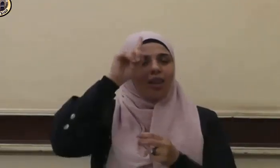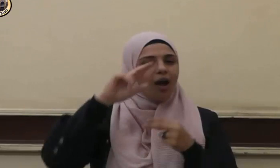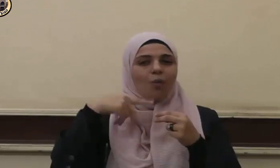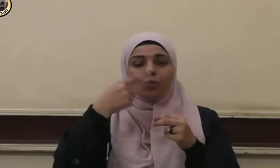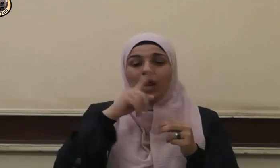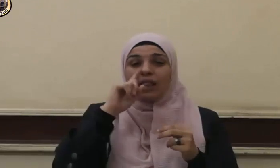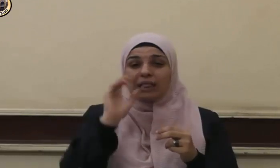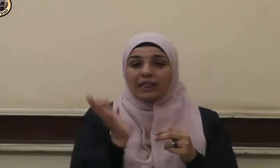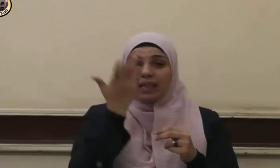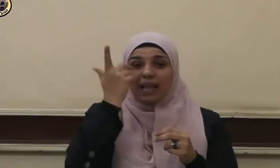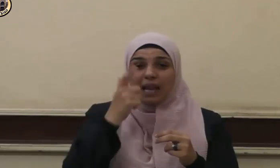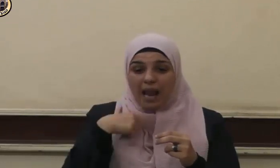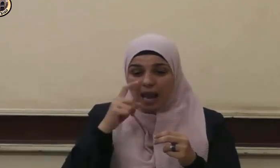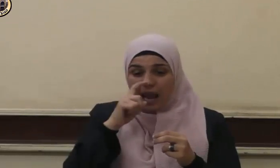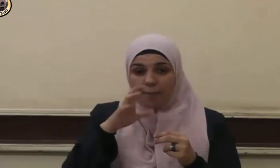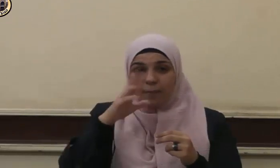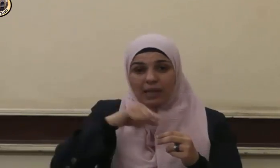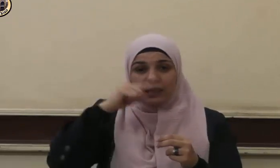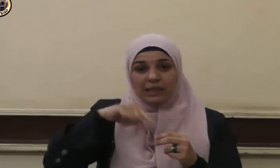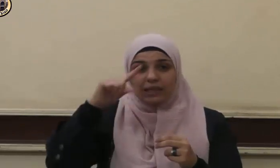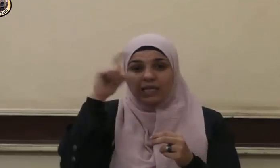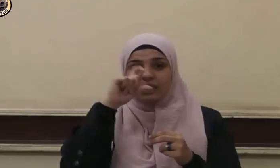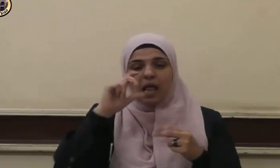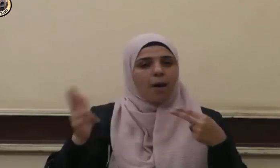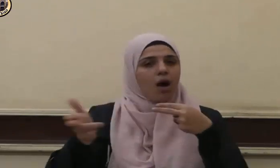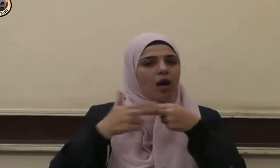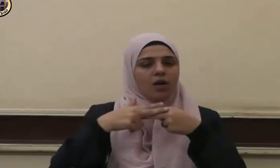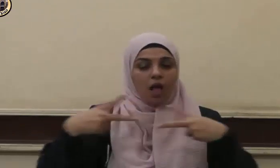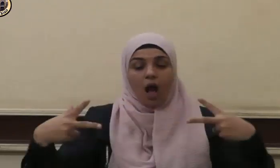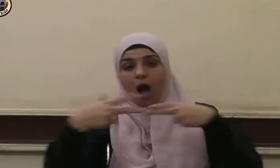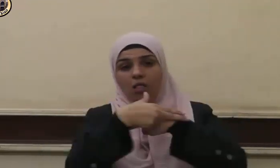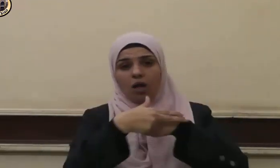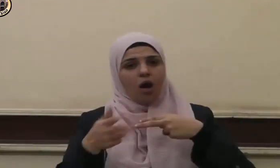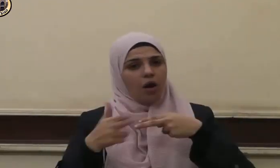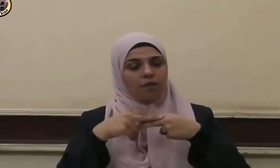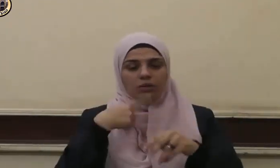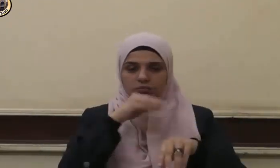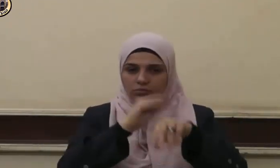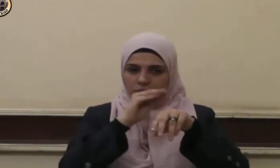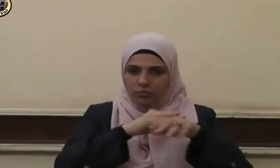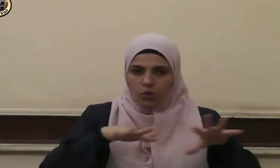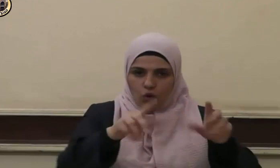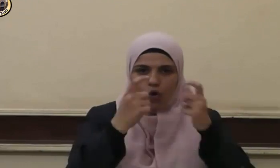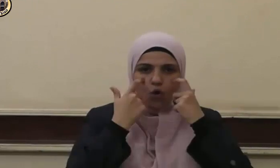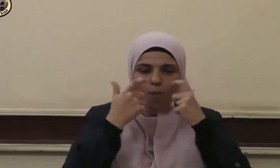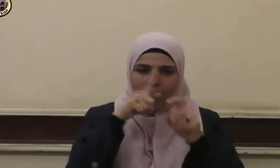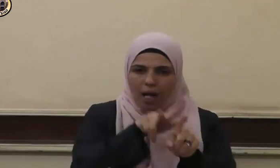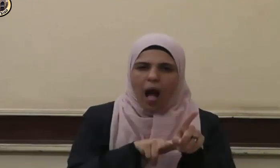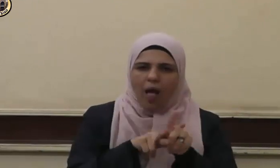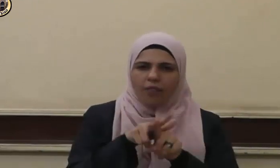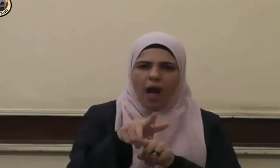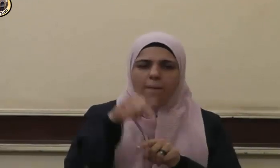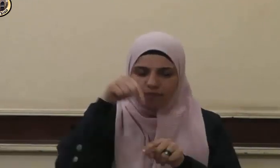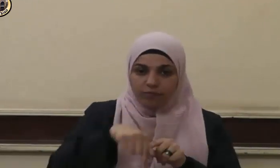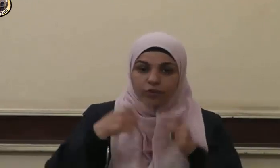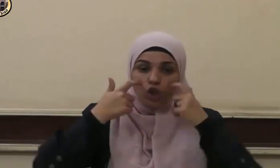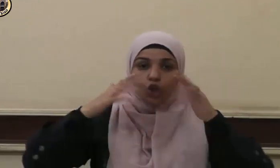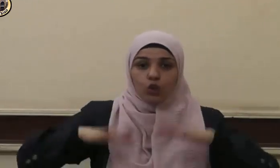الإسلام عن القطيعة وحذر من عواقبها الوخيمة في الدنيا